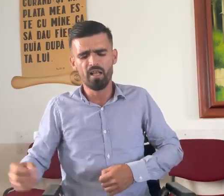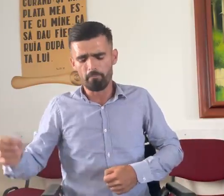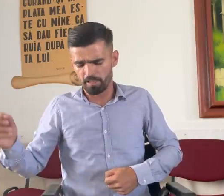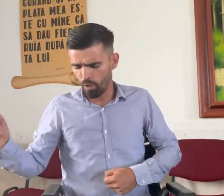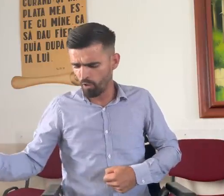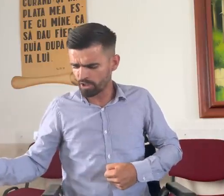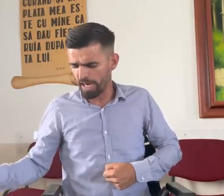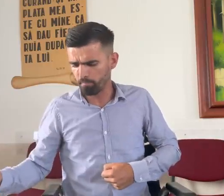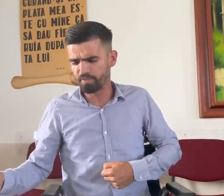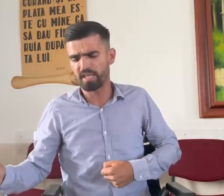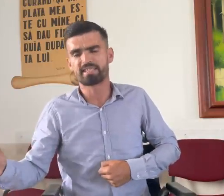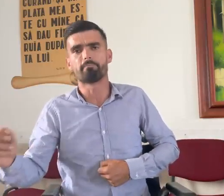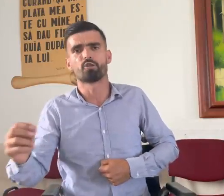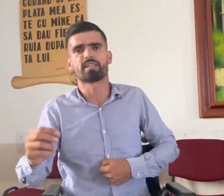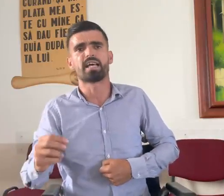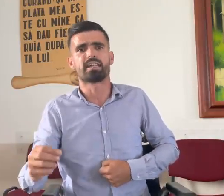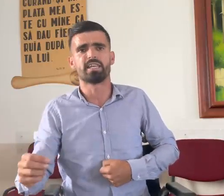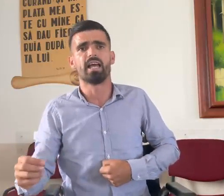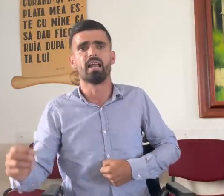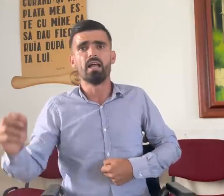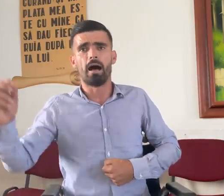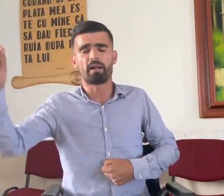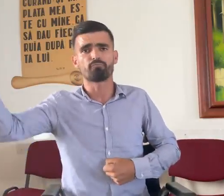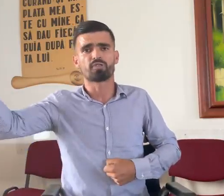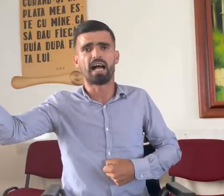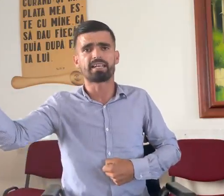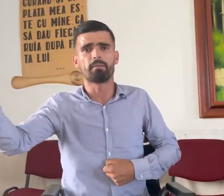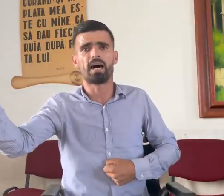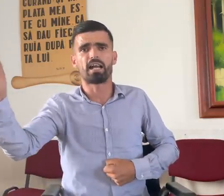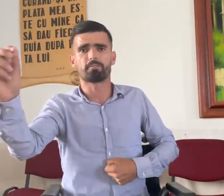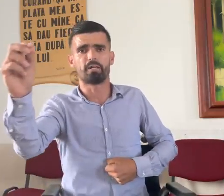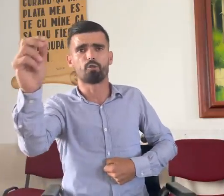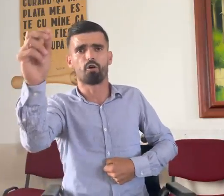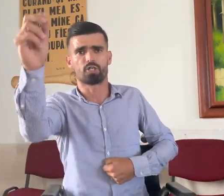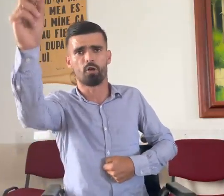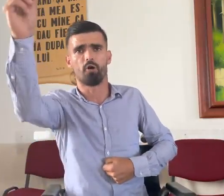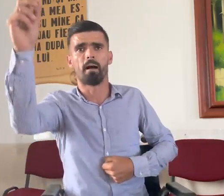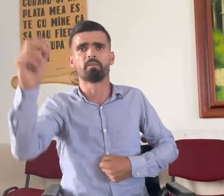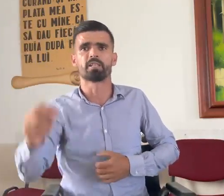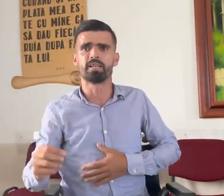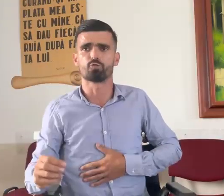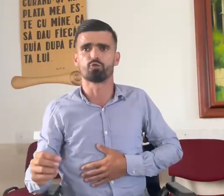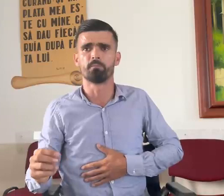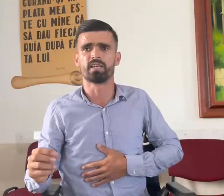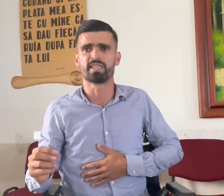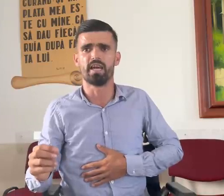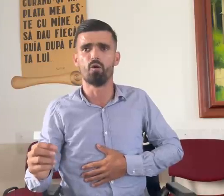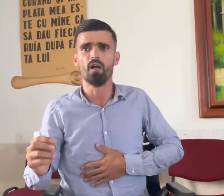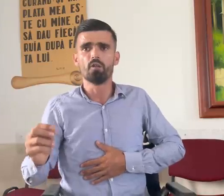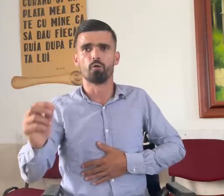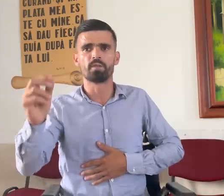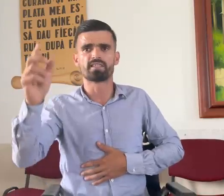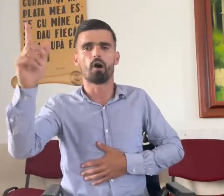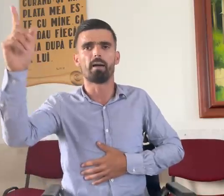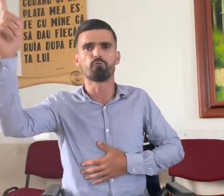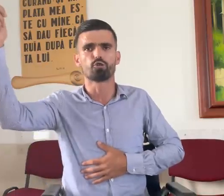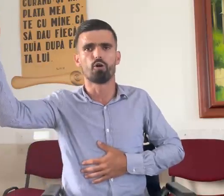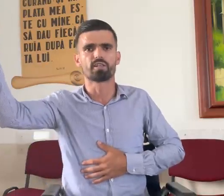pe 27 s-a botezat el, am repuzat chemarea și pe 29 m-am întâlnit cu Dumnezeu, Dumnezeu a mai avut două